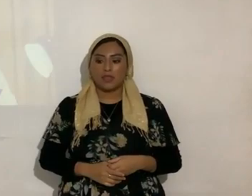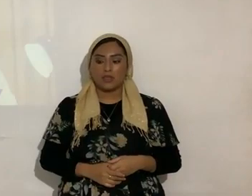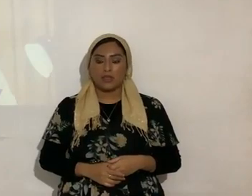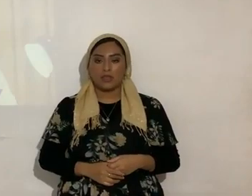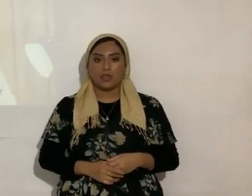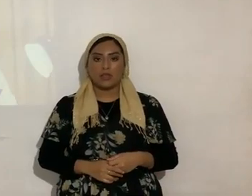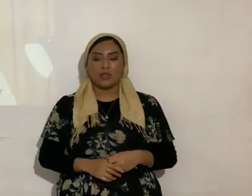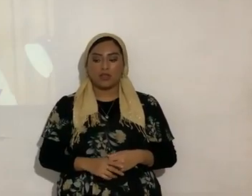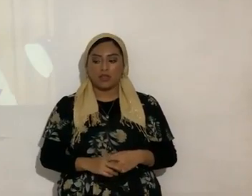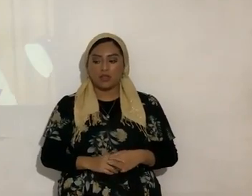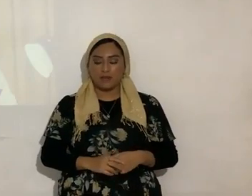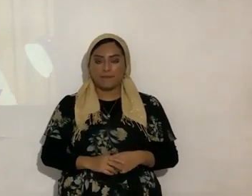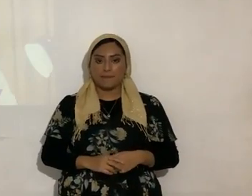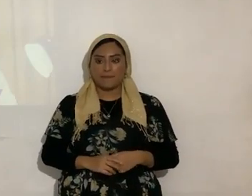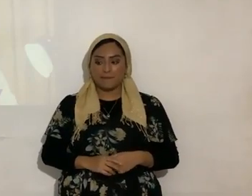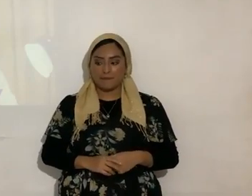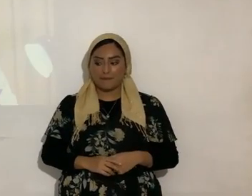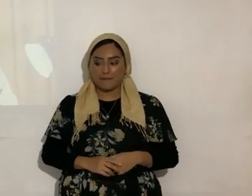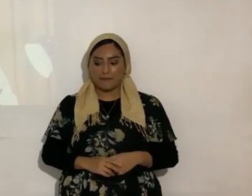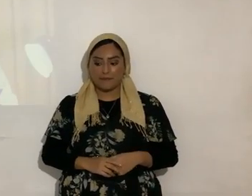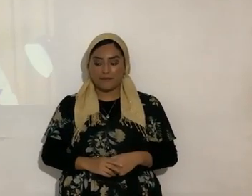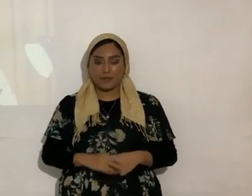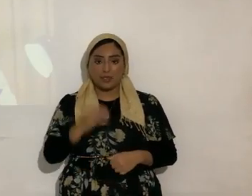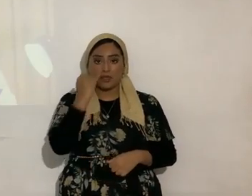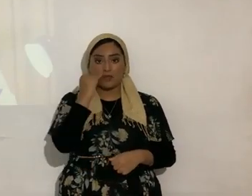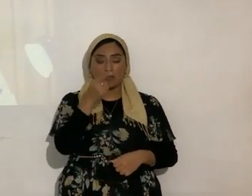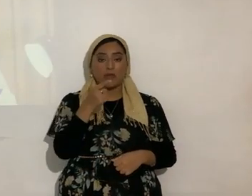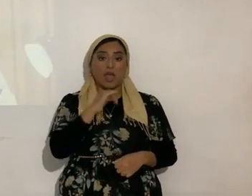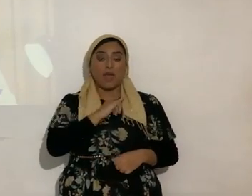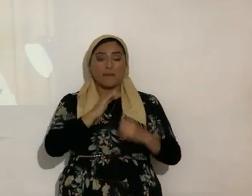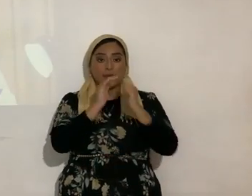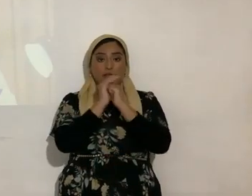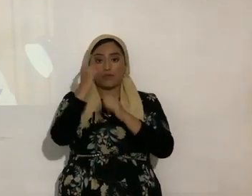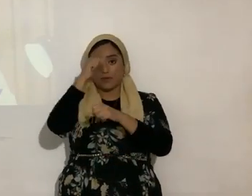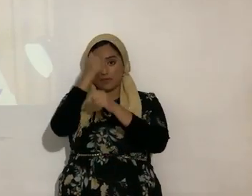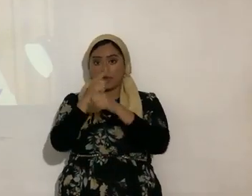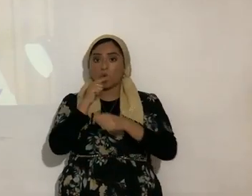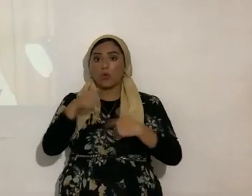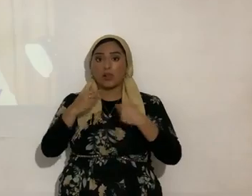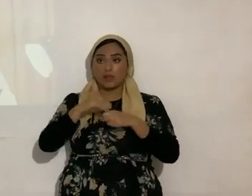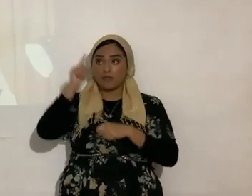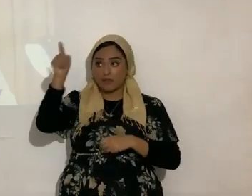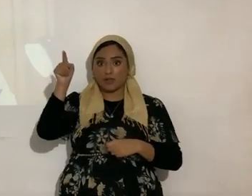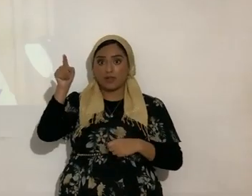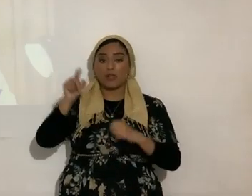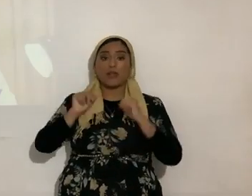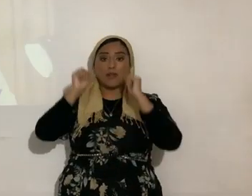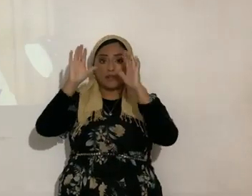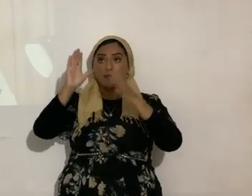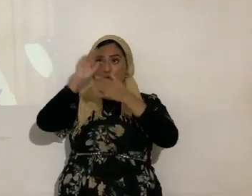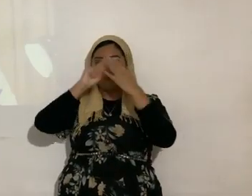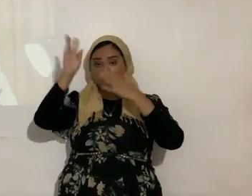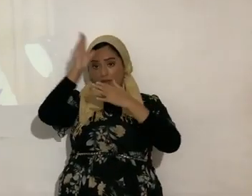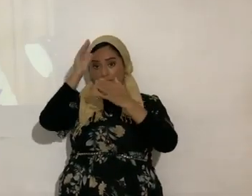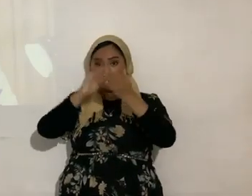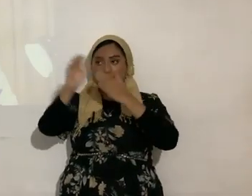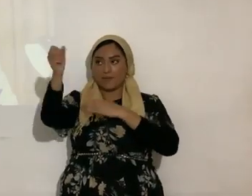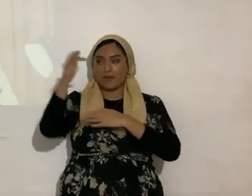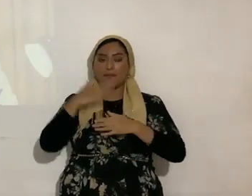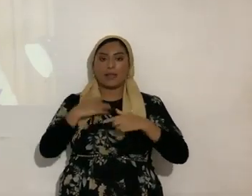etcétera etcétera aleluya bueno si tú yo oro por un hermano allá la bendición el eterno permite que regrese a mi vida no porque no la